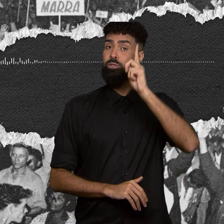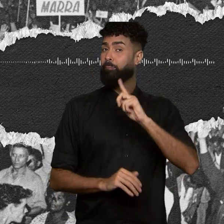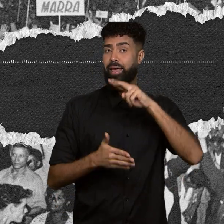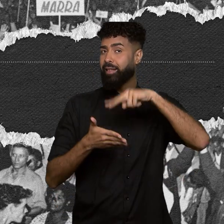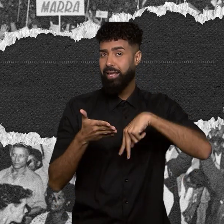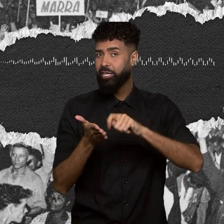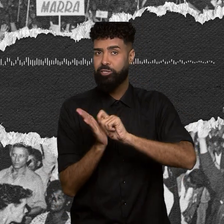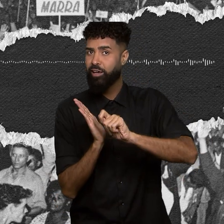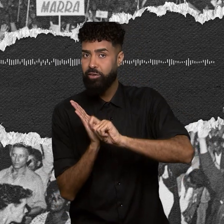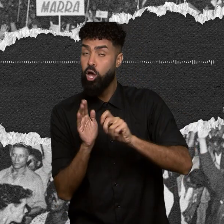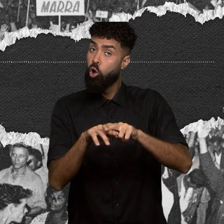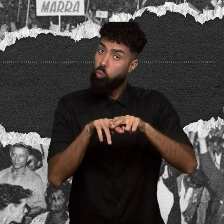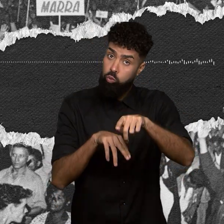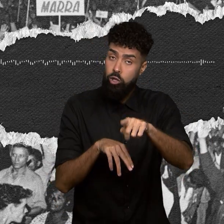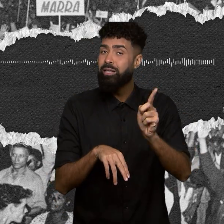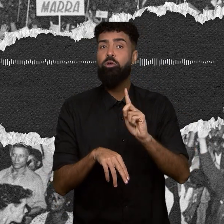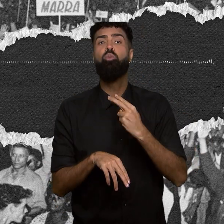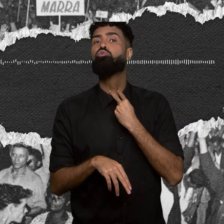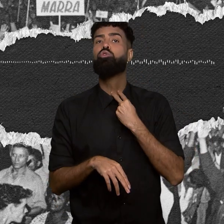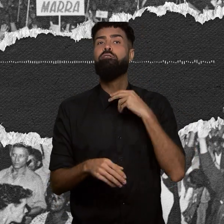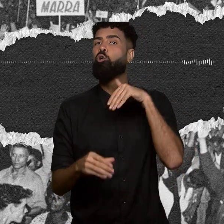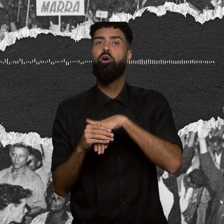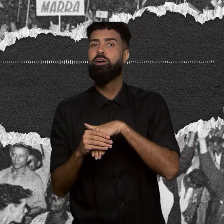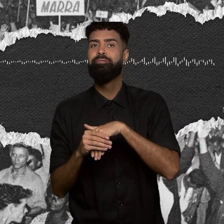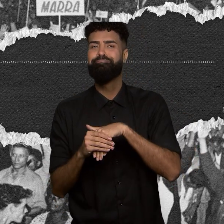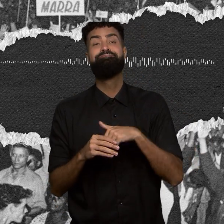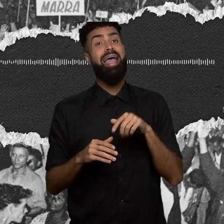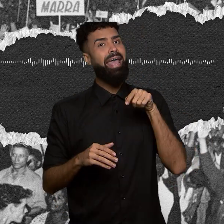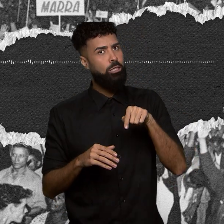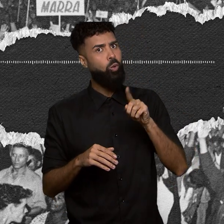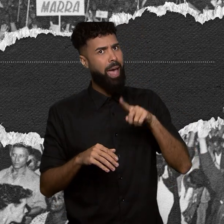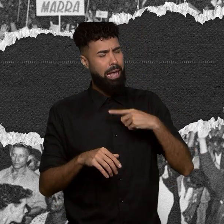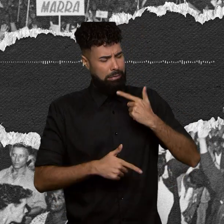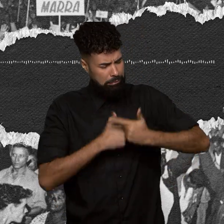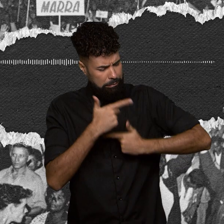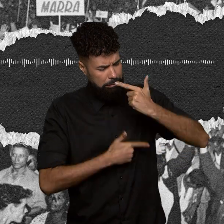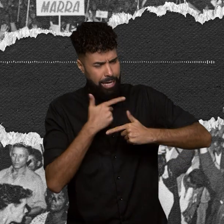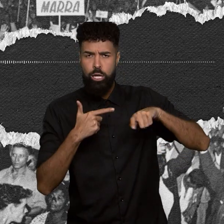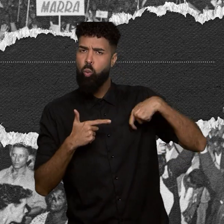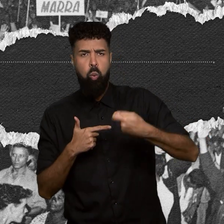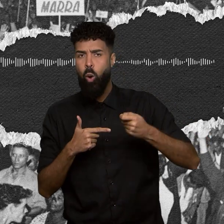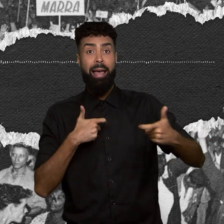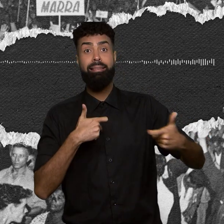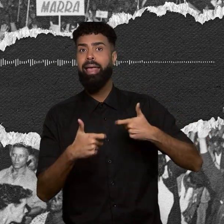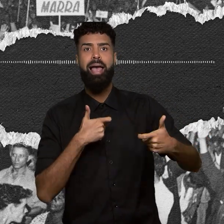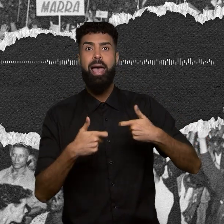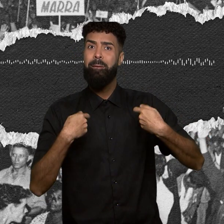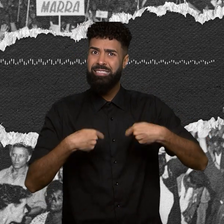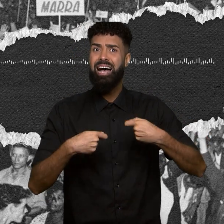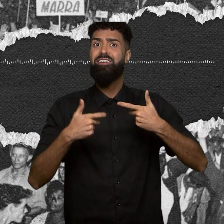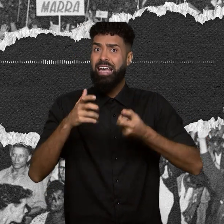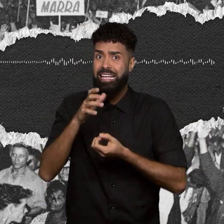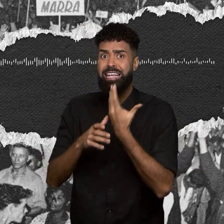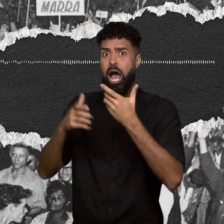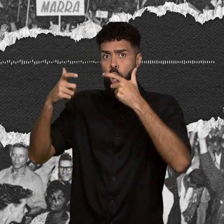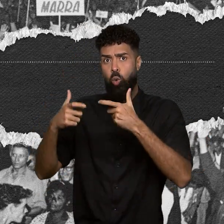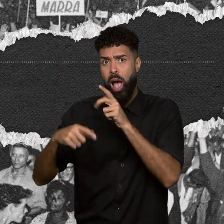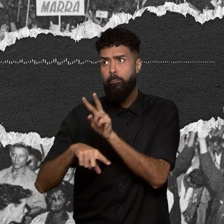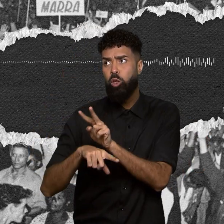não podiam votar. Uma guerra em que era preciso construir trincheiras, as escolas, para abrigar 6 milhões de crianças